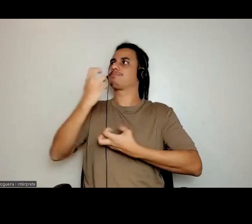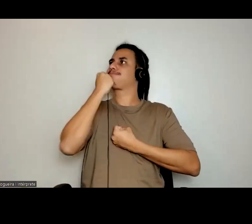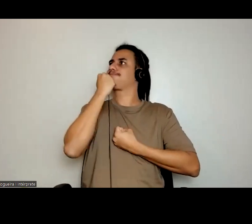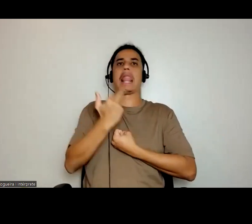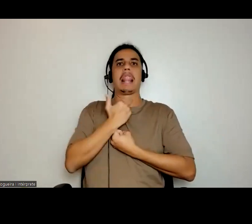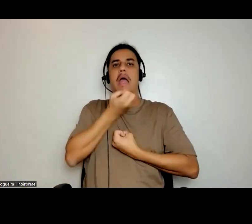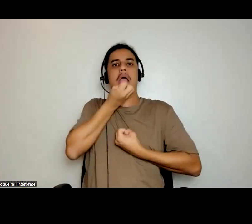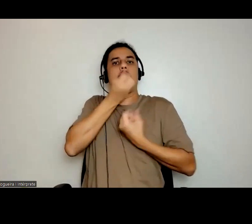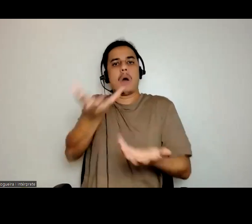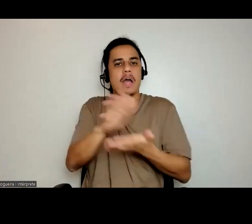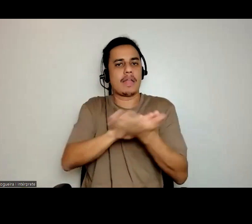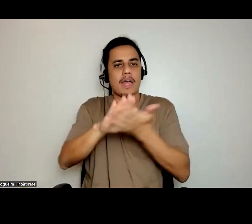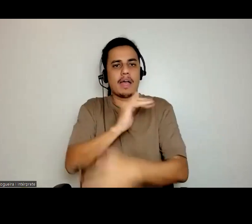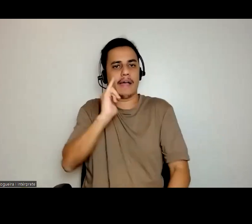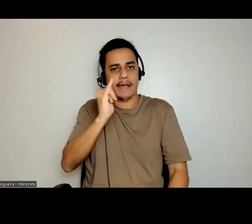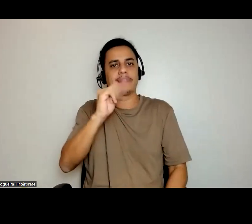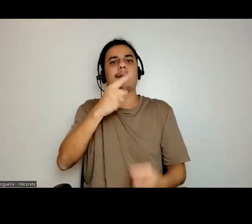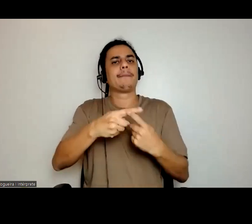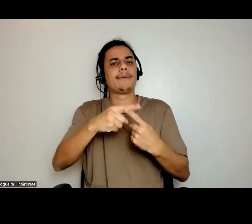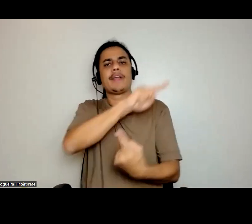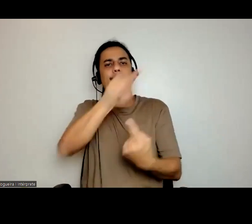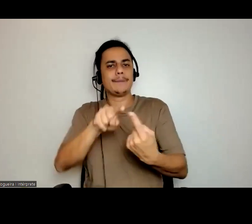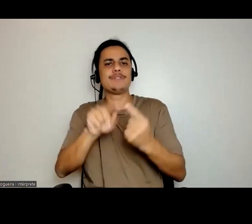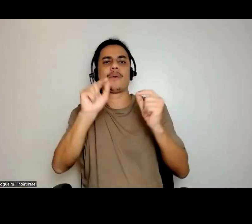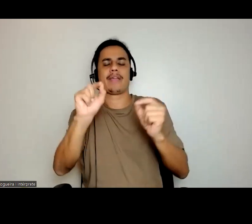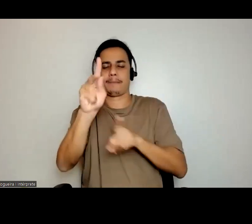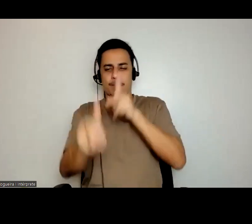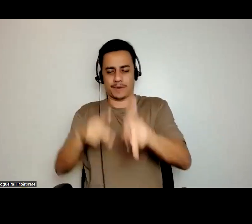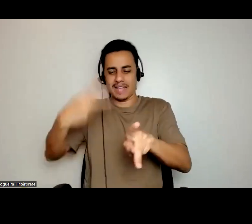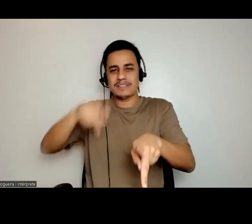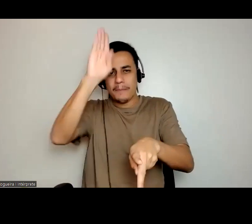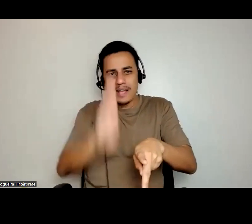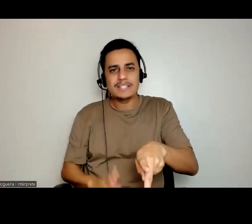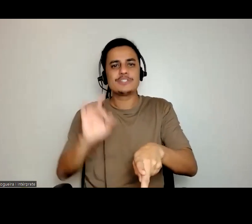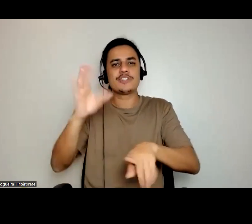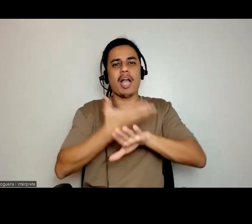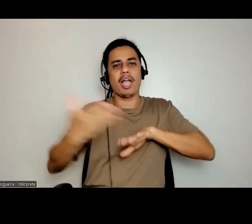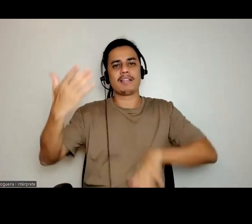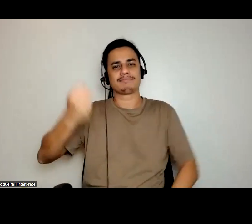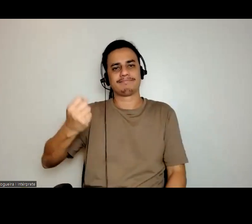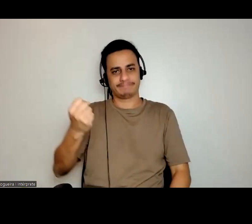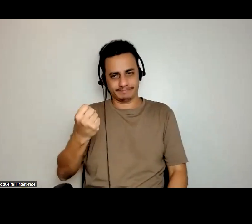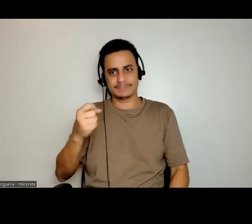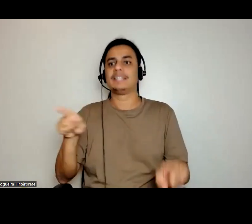homogeneização da população brasileira, considerando também os grupos étnicos que tiveram a sua trajetória social